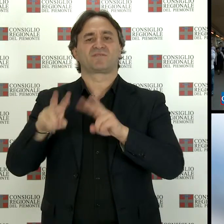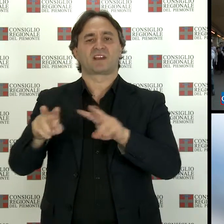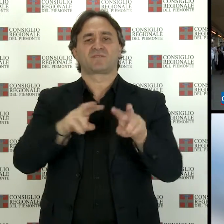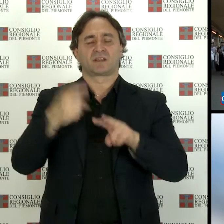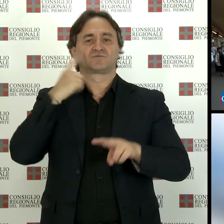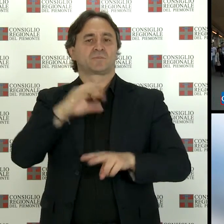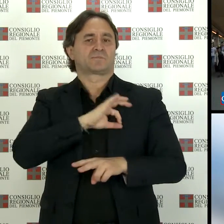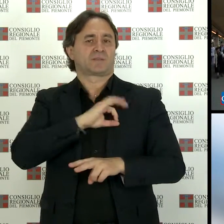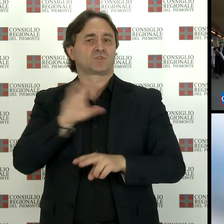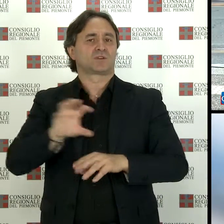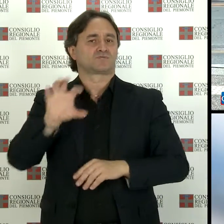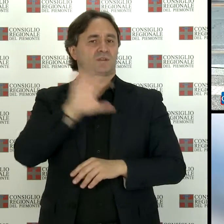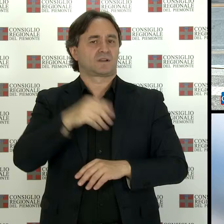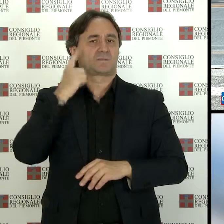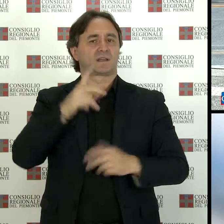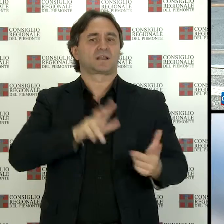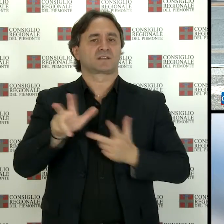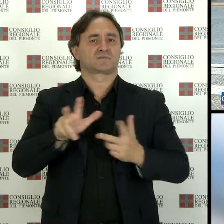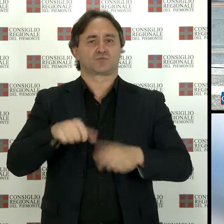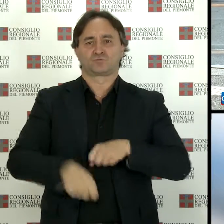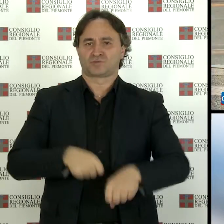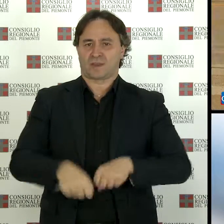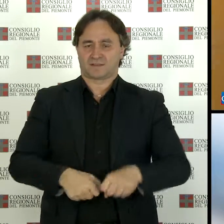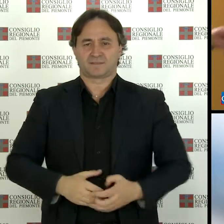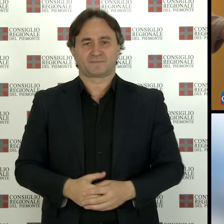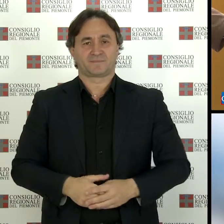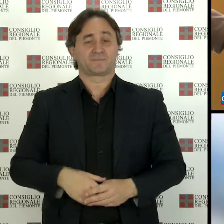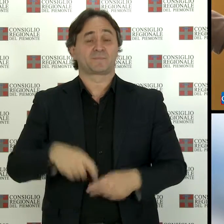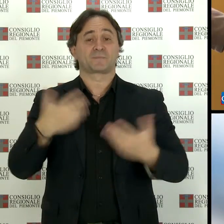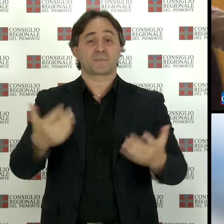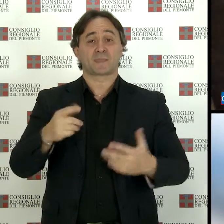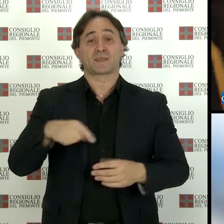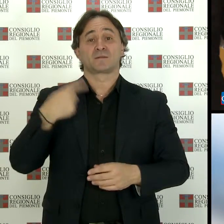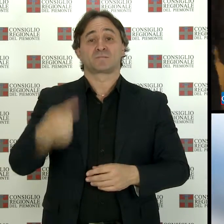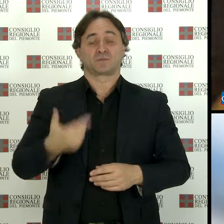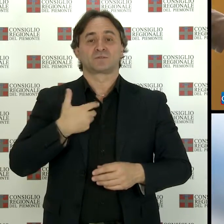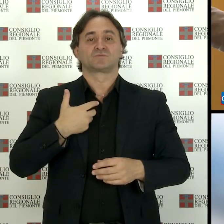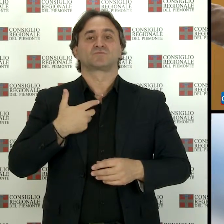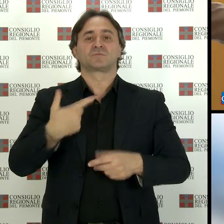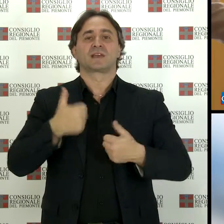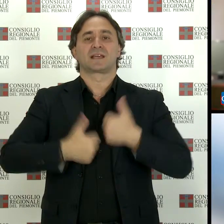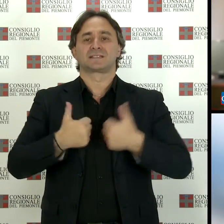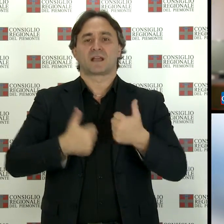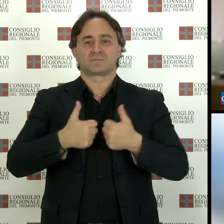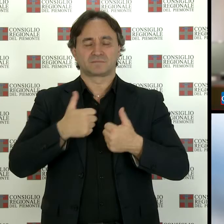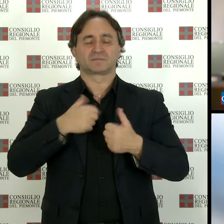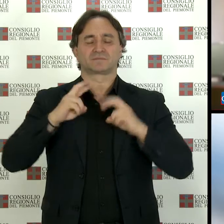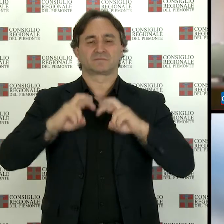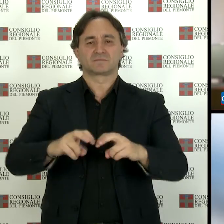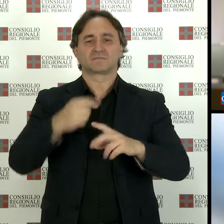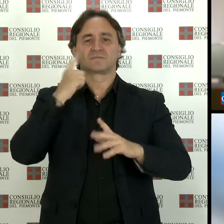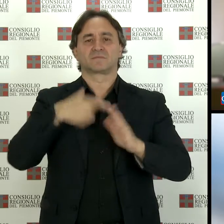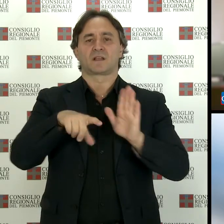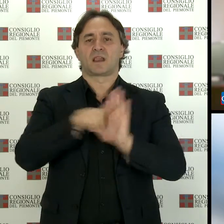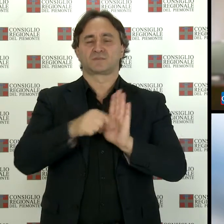treni regionali al trasporto delle biciclette La cultura, infine, ha esaminato alcune proposte di legge sulla valorizzazione delle